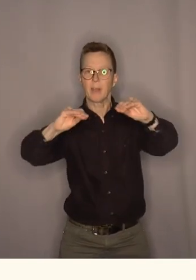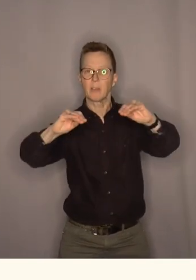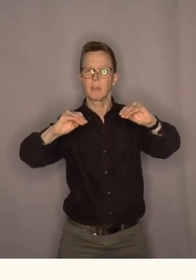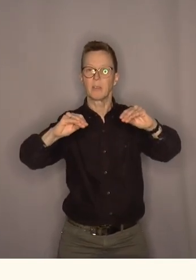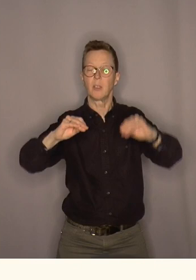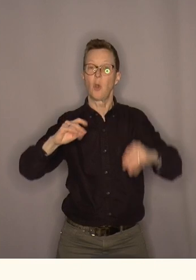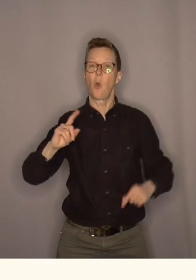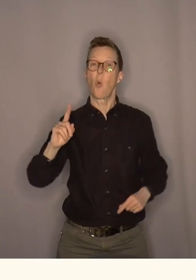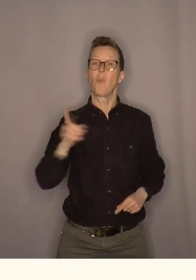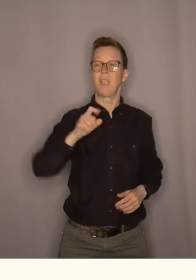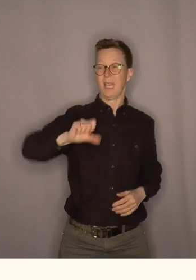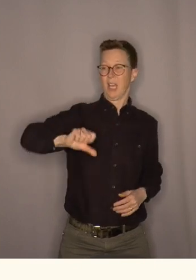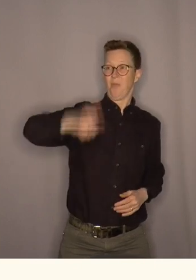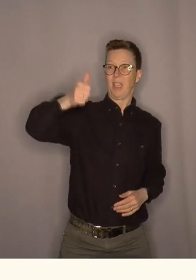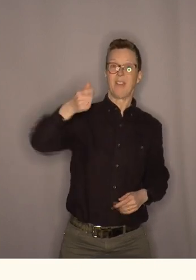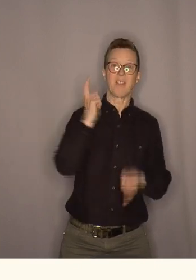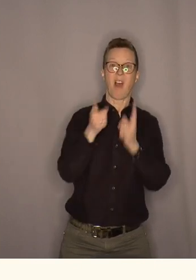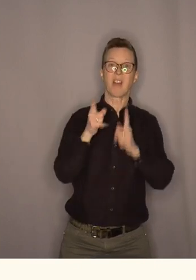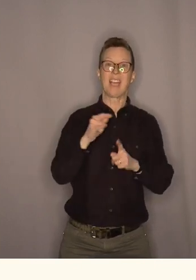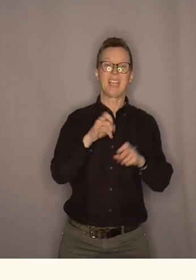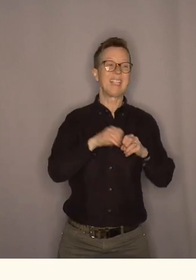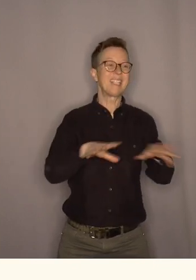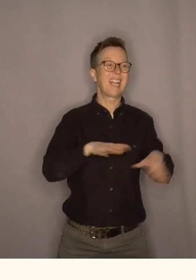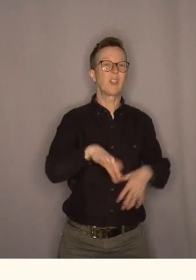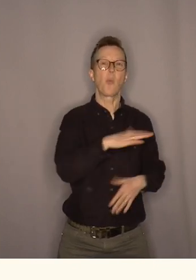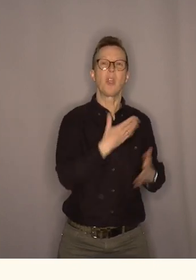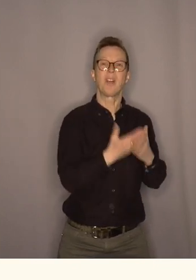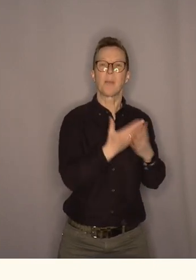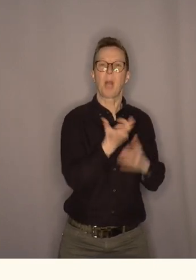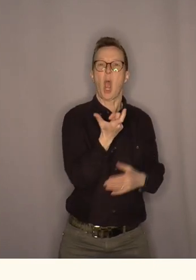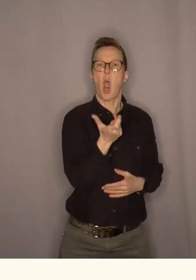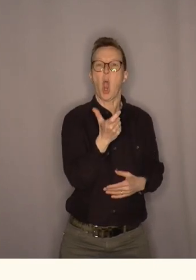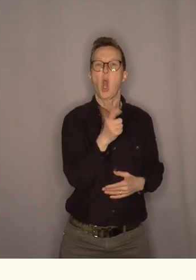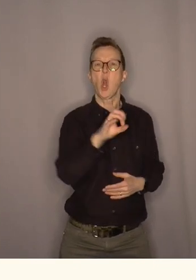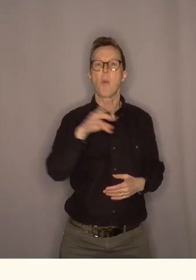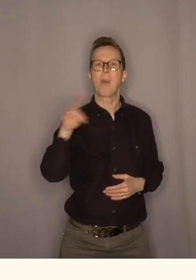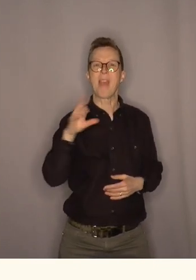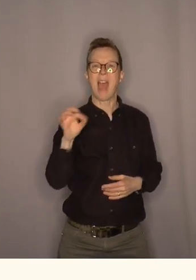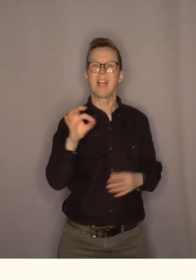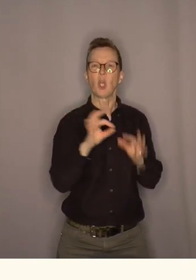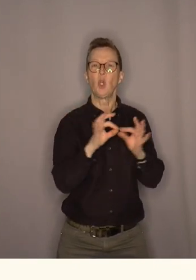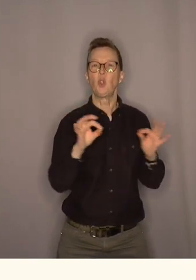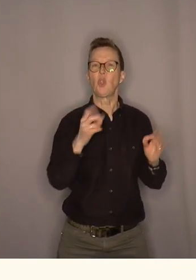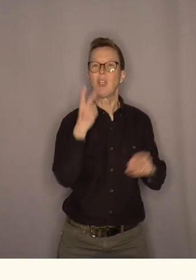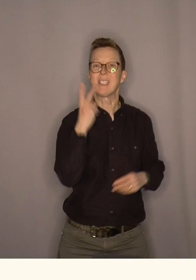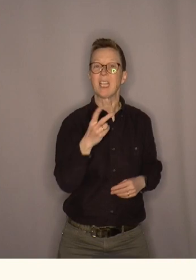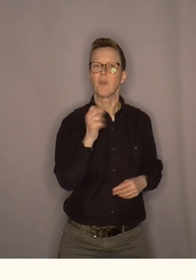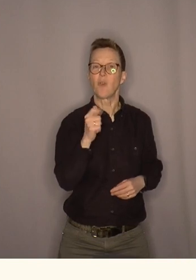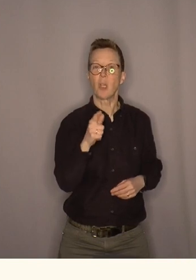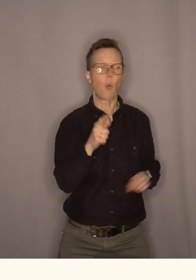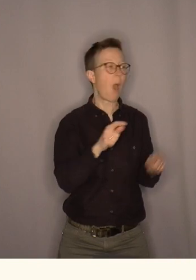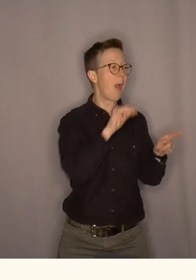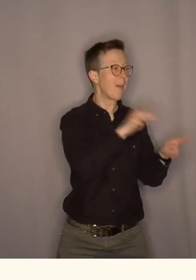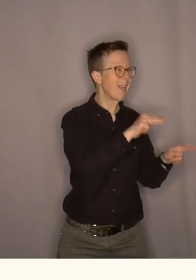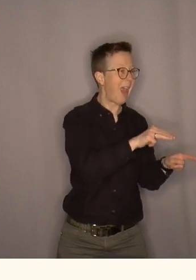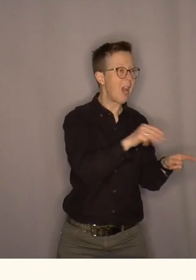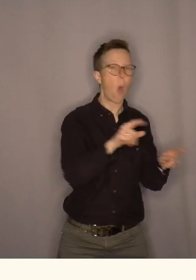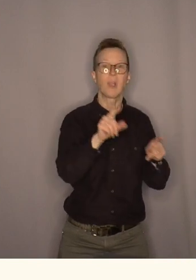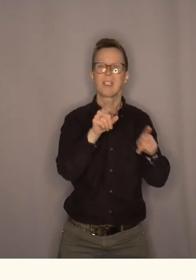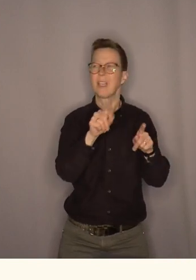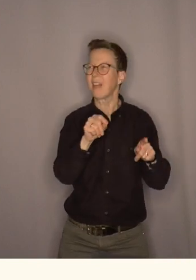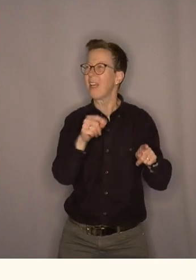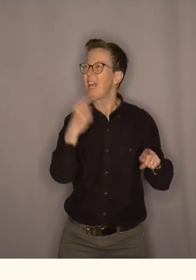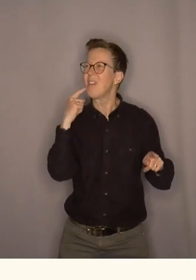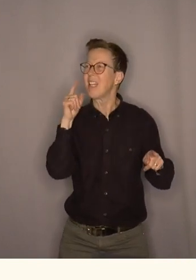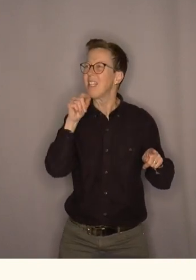Og når vi vinner valget i distriktskommuner som Gloppen eller Tynset så er det fordi Marielle og Sindre Sindre er her i